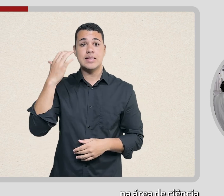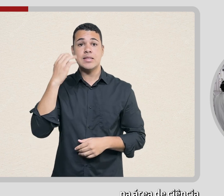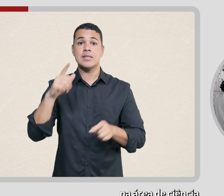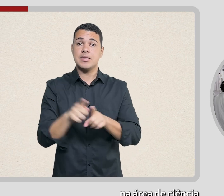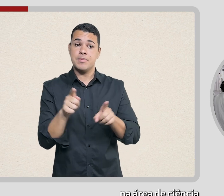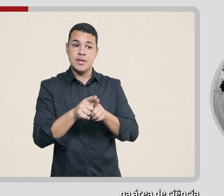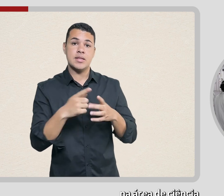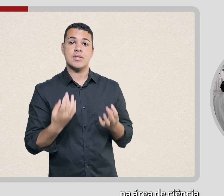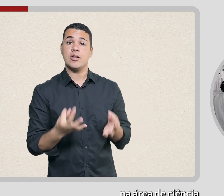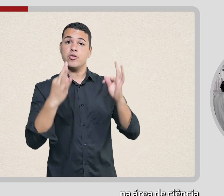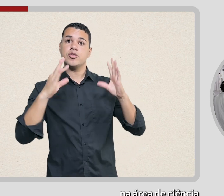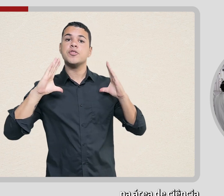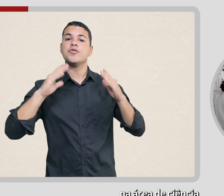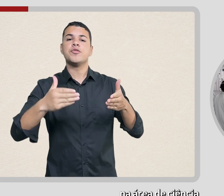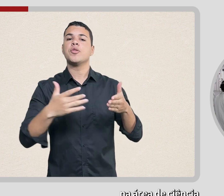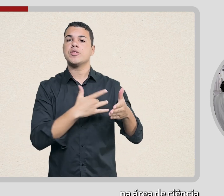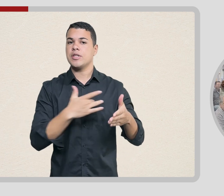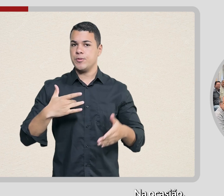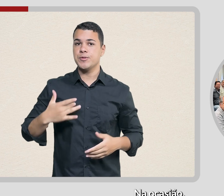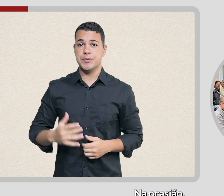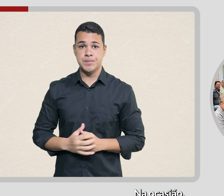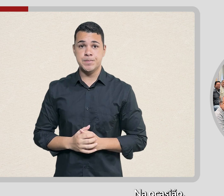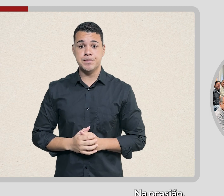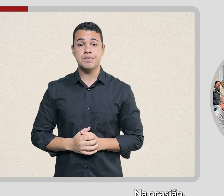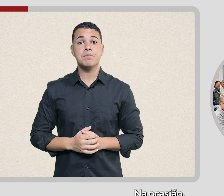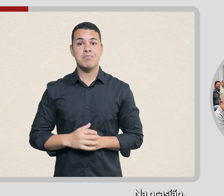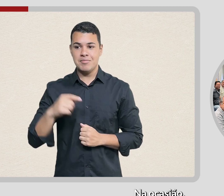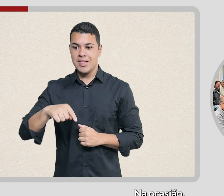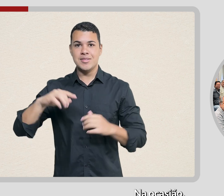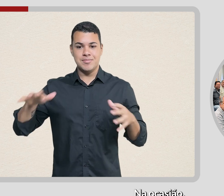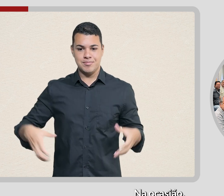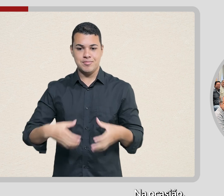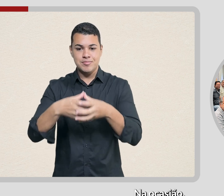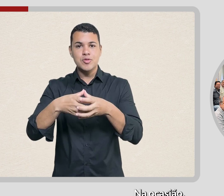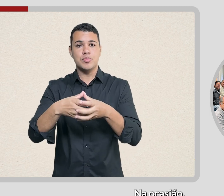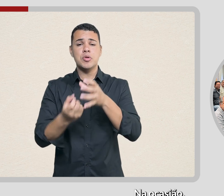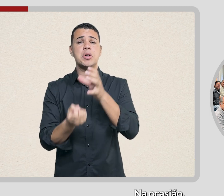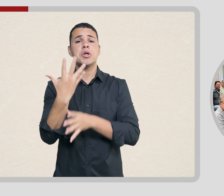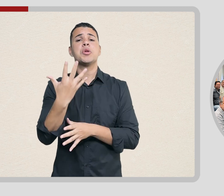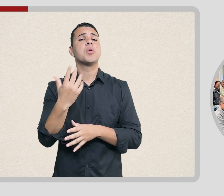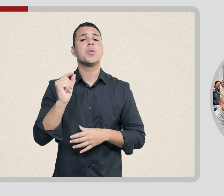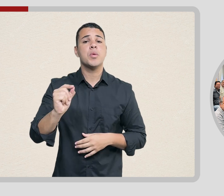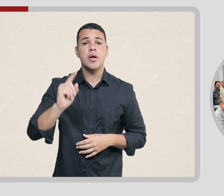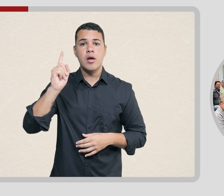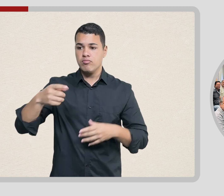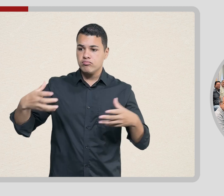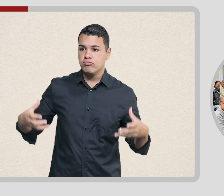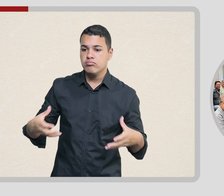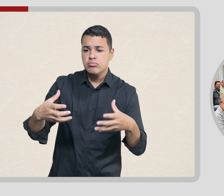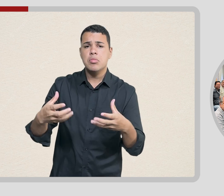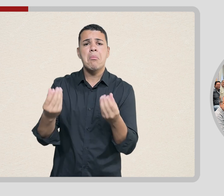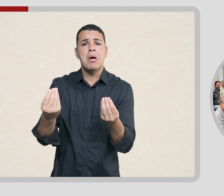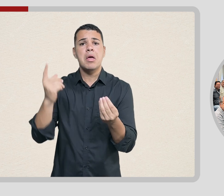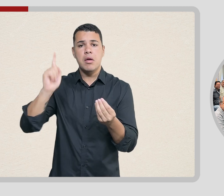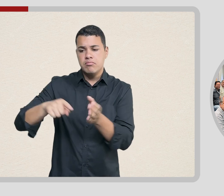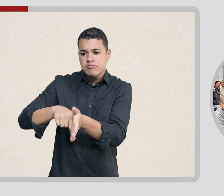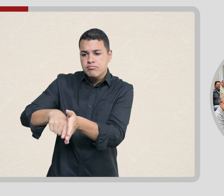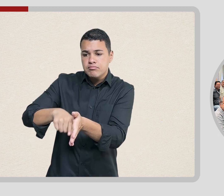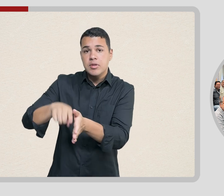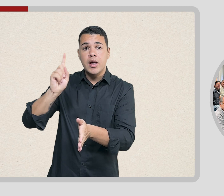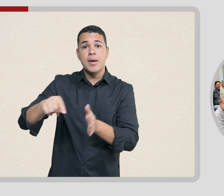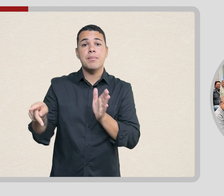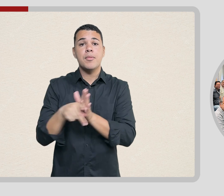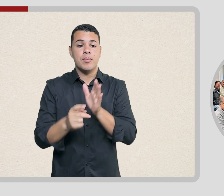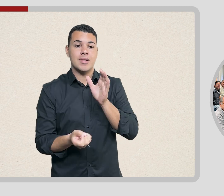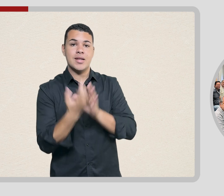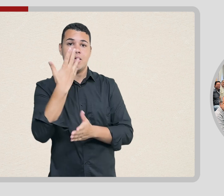relacionada à saúde. Na ocasião, foi criado um grupo de trabalho para viabilizar a criação do Centro